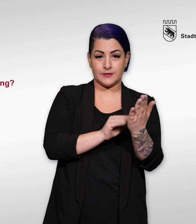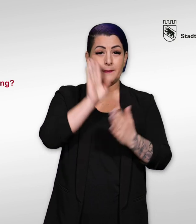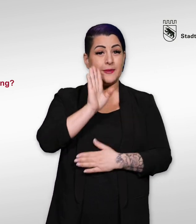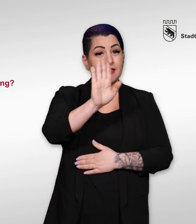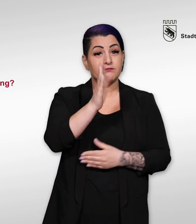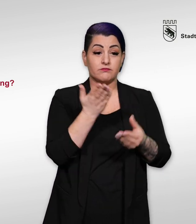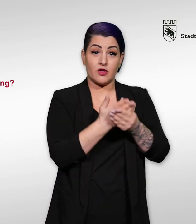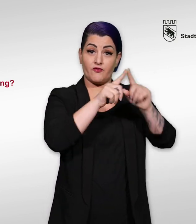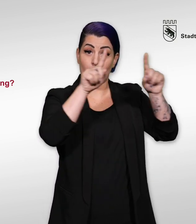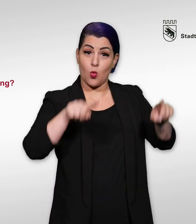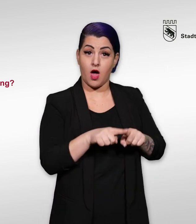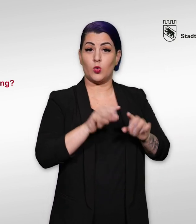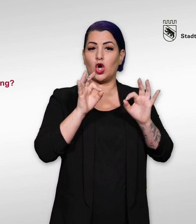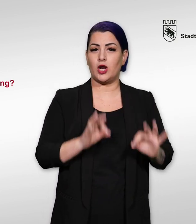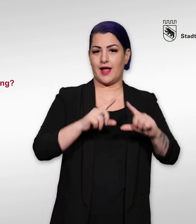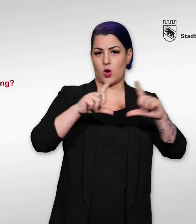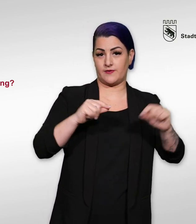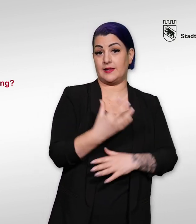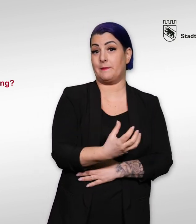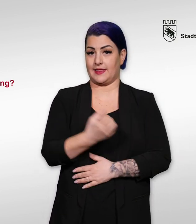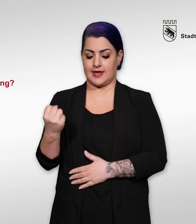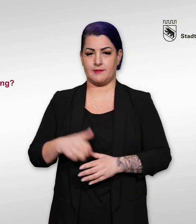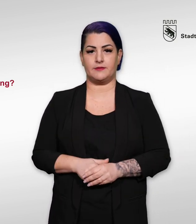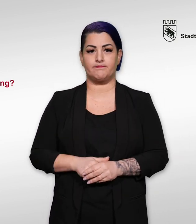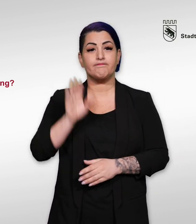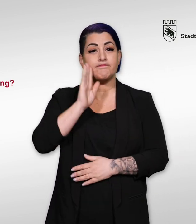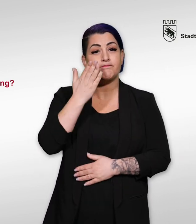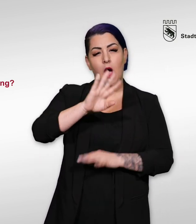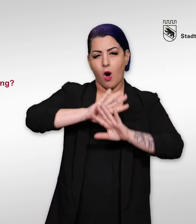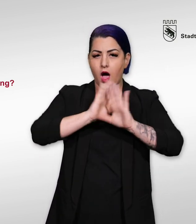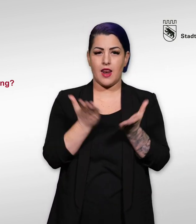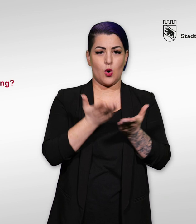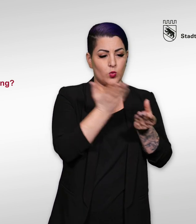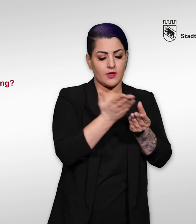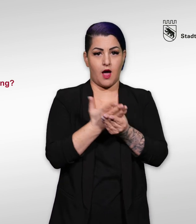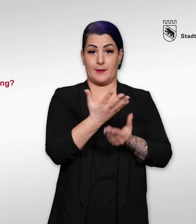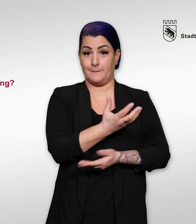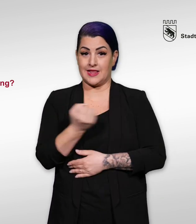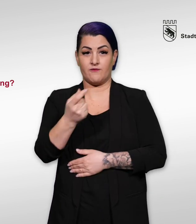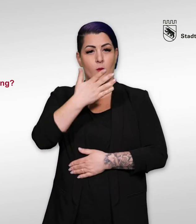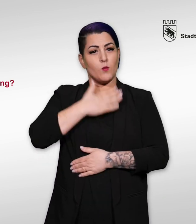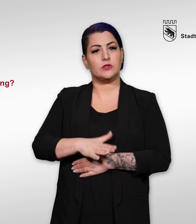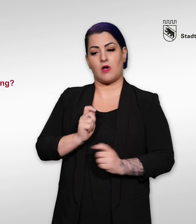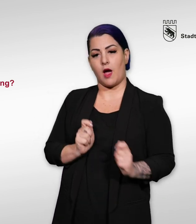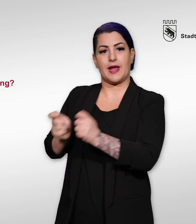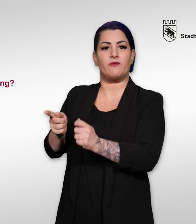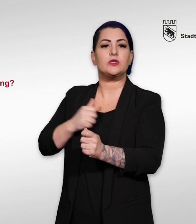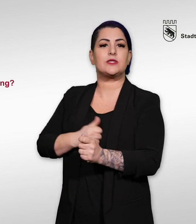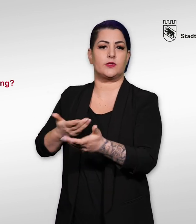Bitte bringen Sie das Formular und einen gültigen Ausweis mit. Bringen Sie bitte auch die Unterlagen mit, die Sie dann beim Sozialdienst abgeben